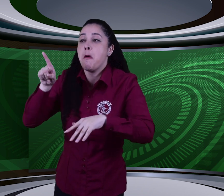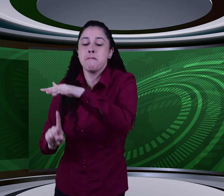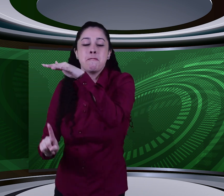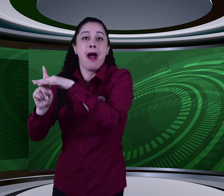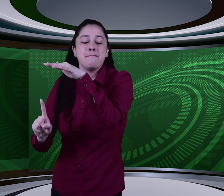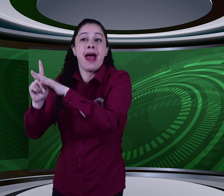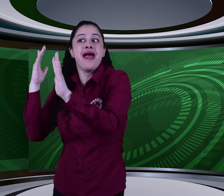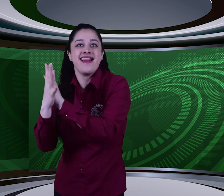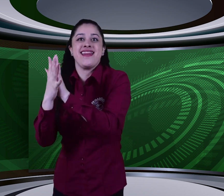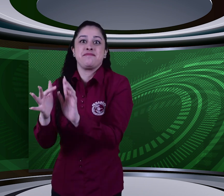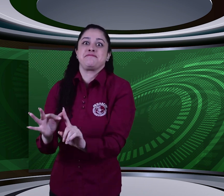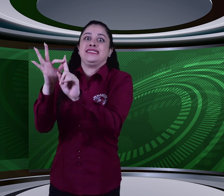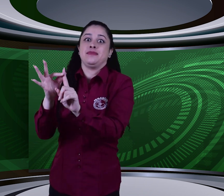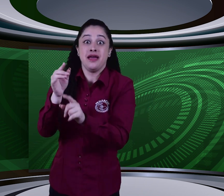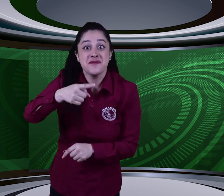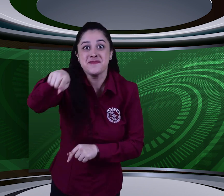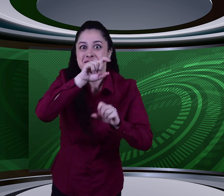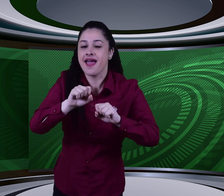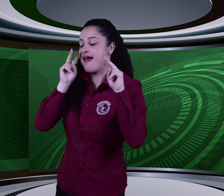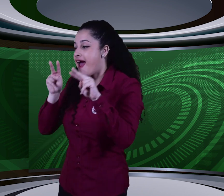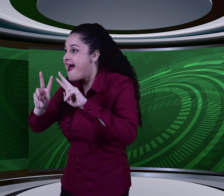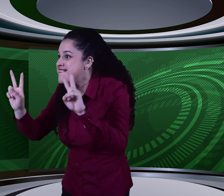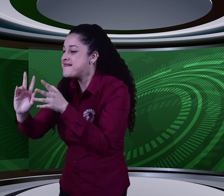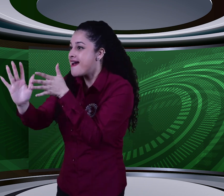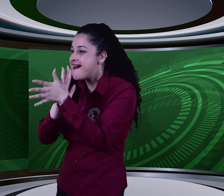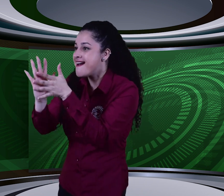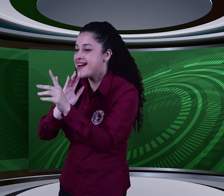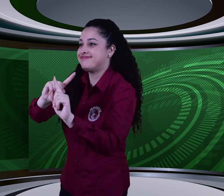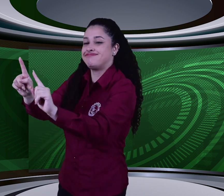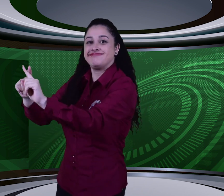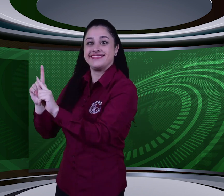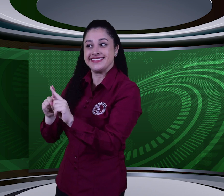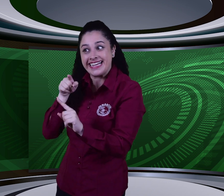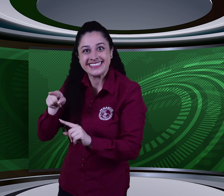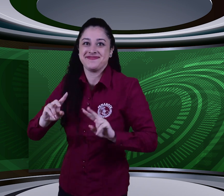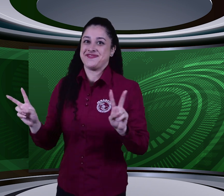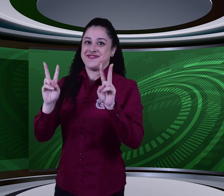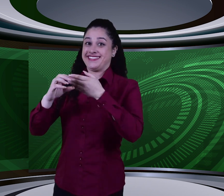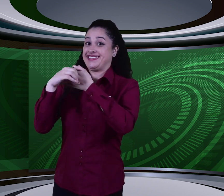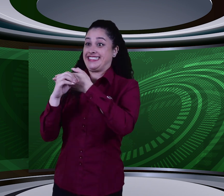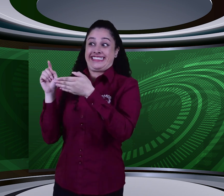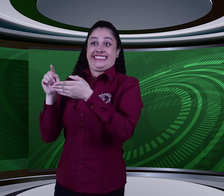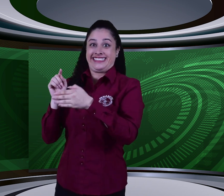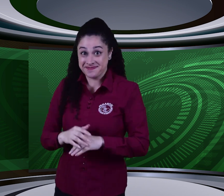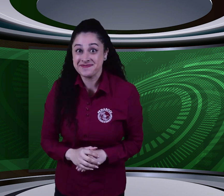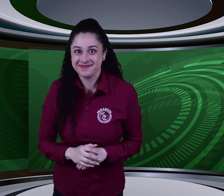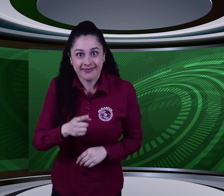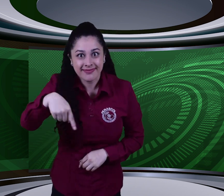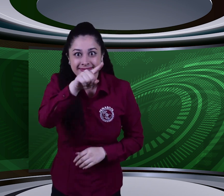especiales se irán dando de acuerdo a los acontecimientos de Corea en Instagram Live. ¡Vamos! De seguro estarán muy